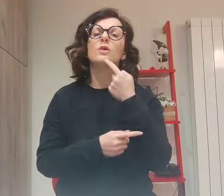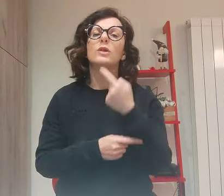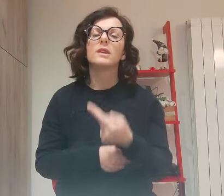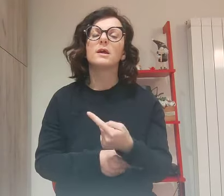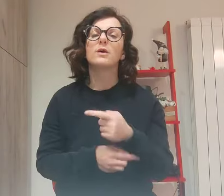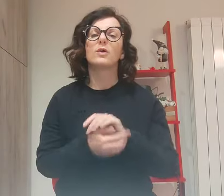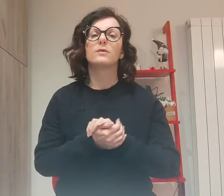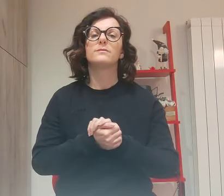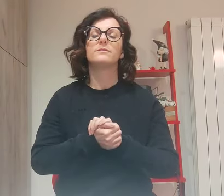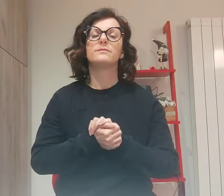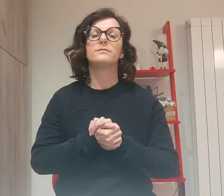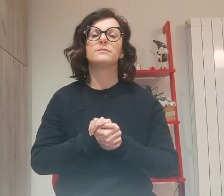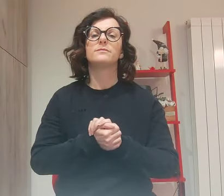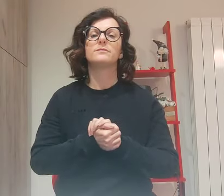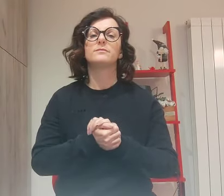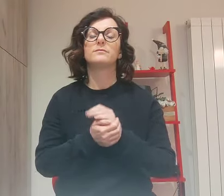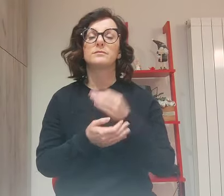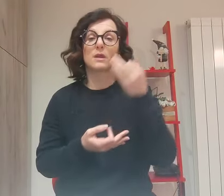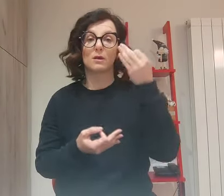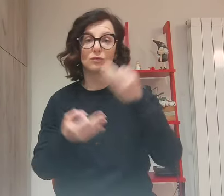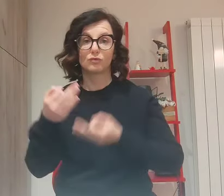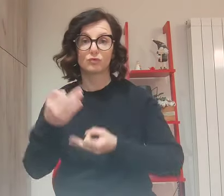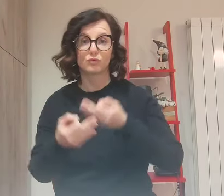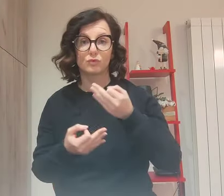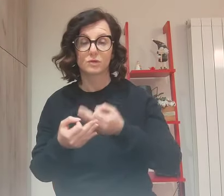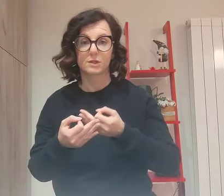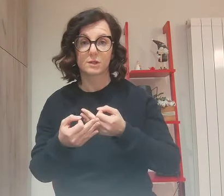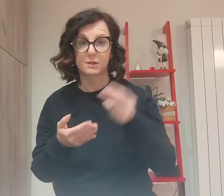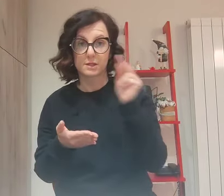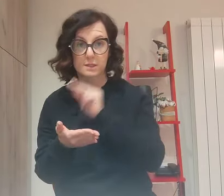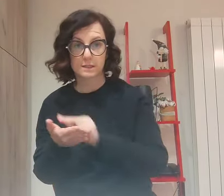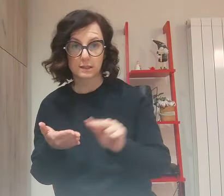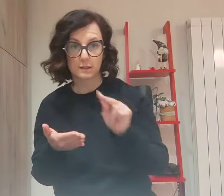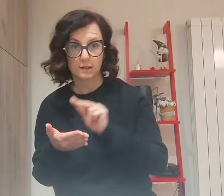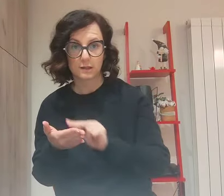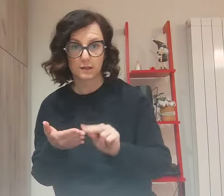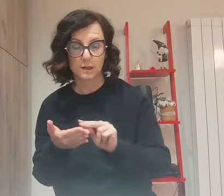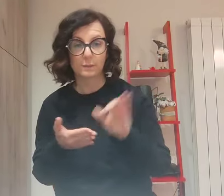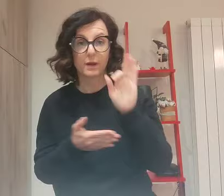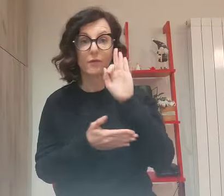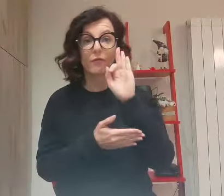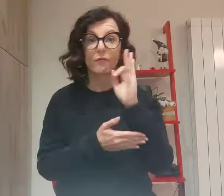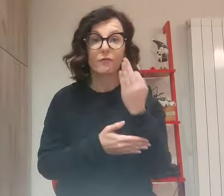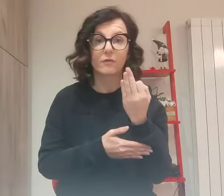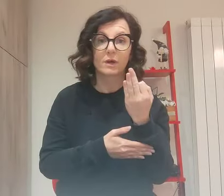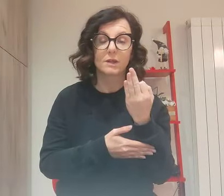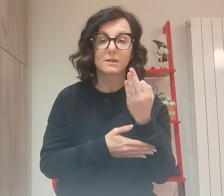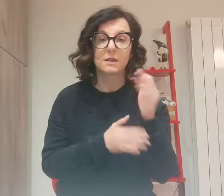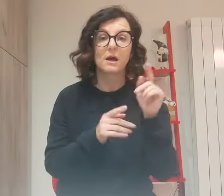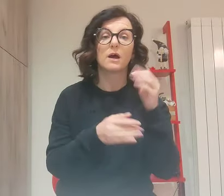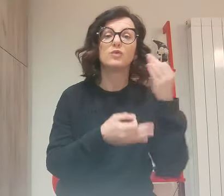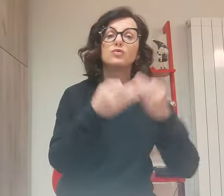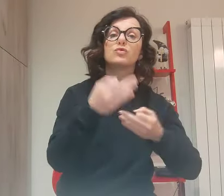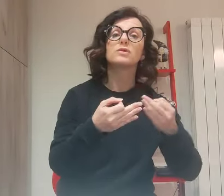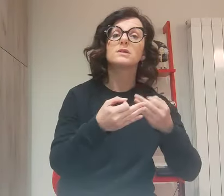Se la vostra giustizia non supererà quella degli iscrivi e dei farisei